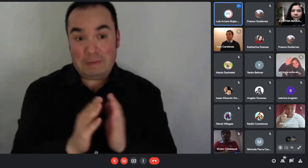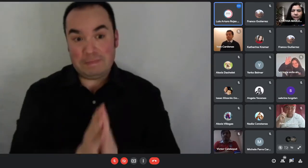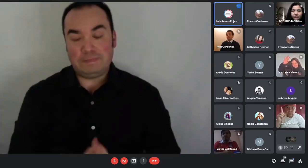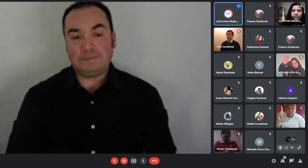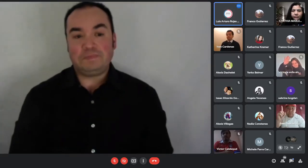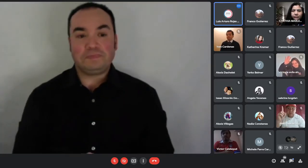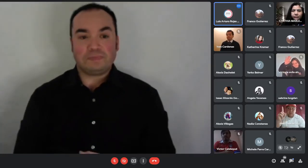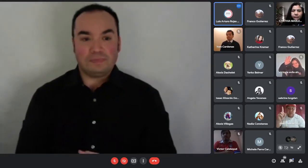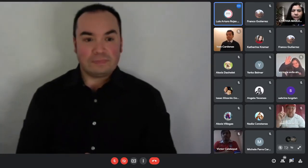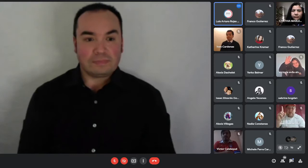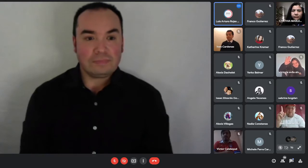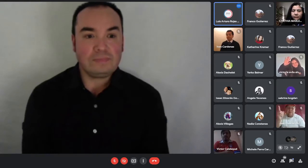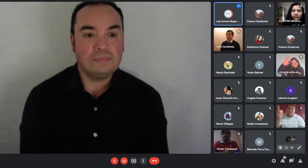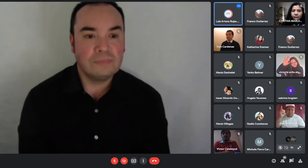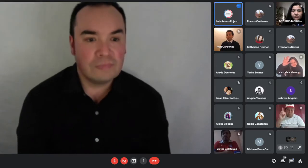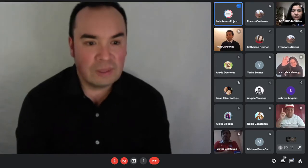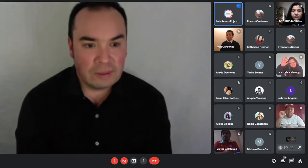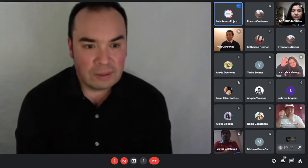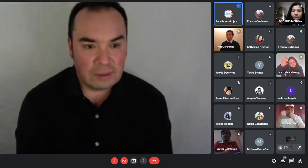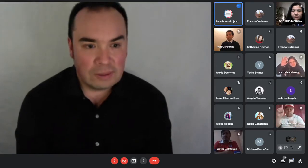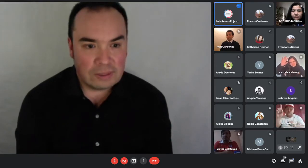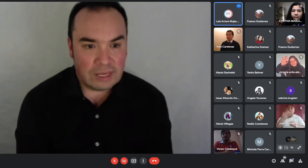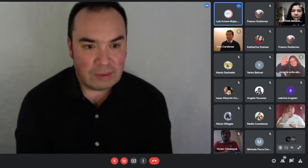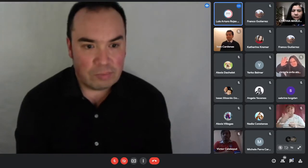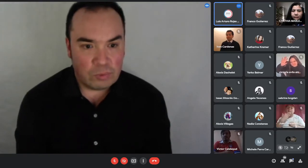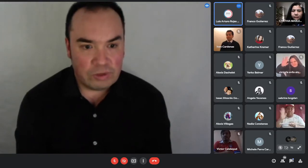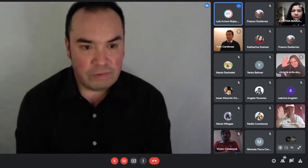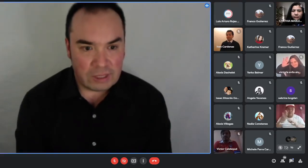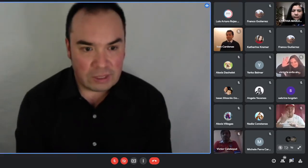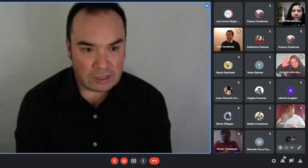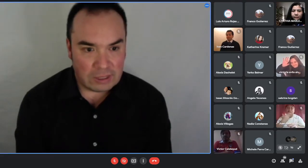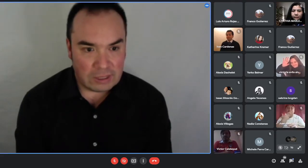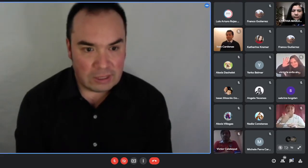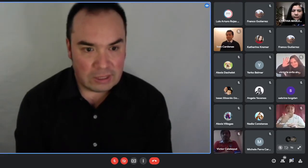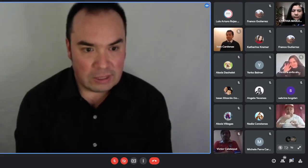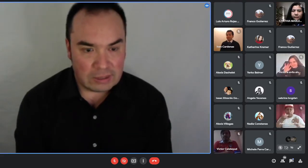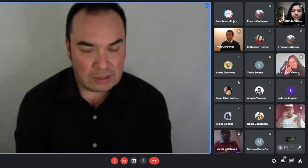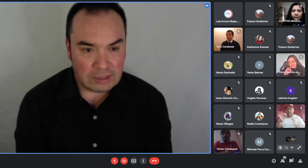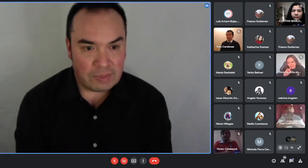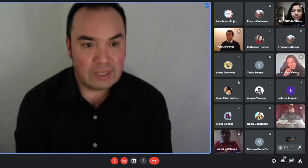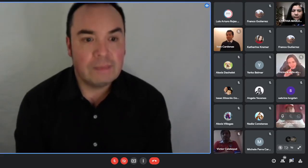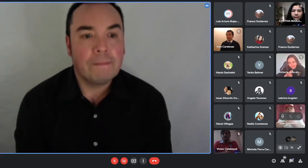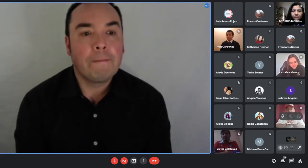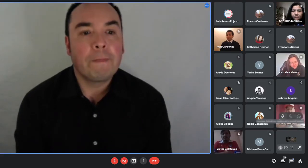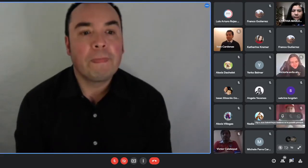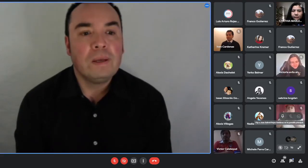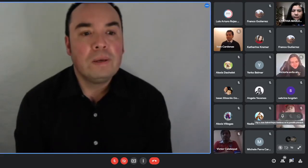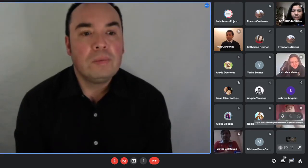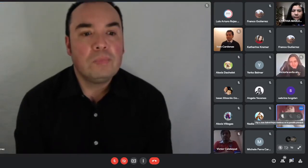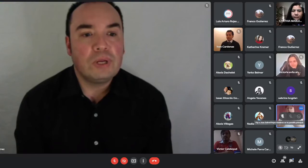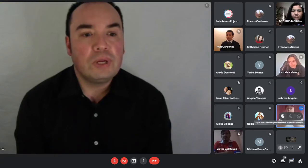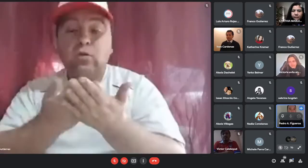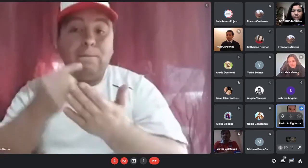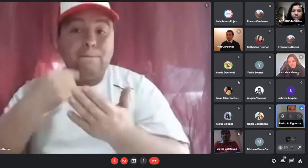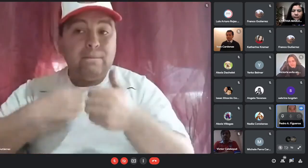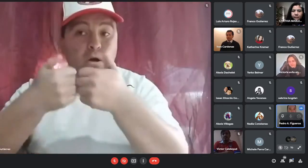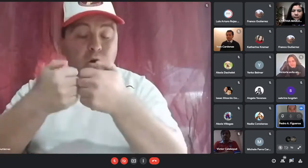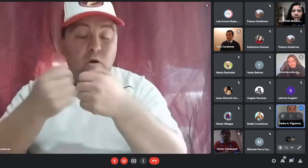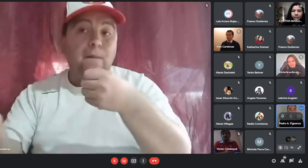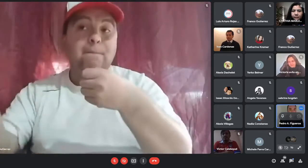ya muy bien también por ejemplo cuando mi polola postuló